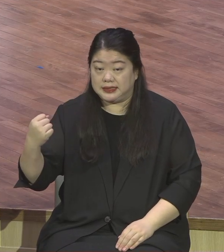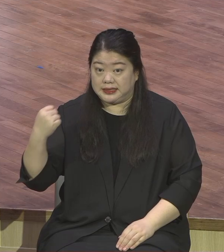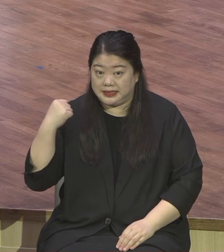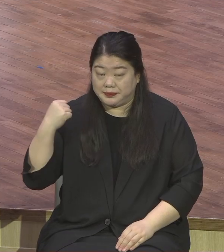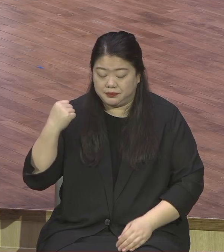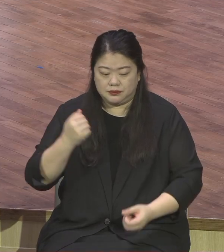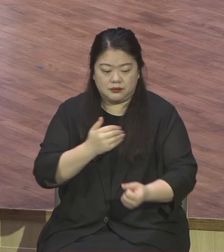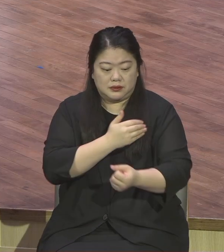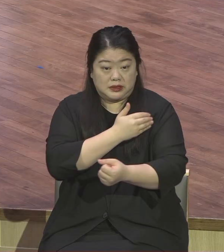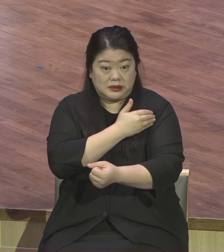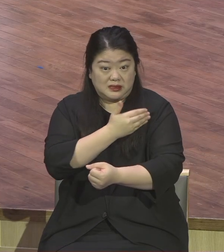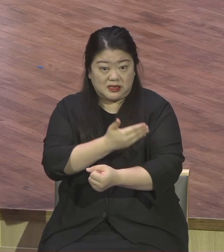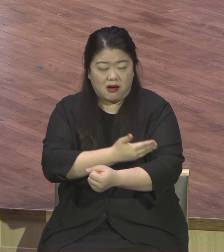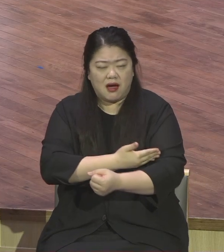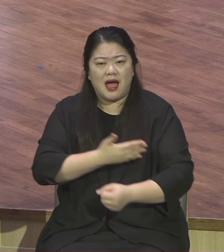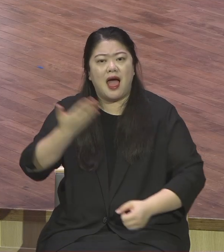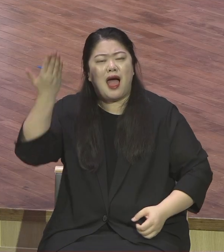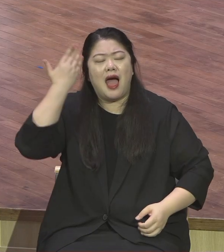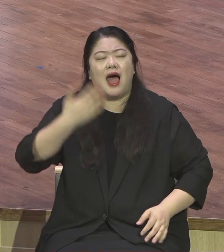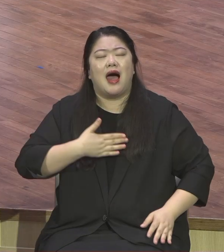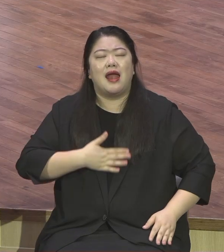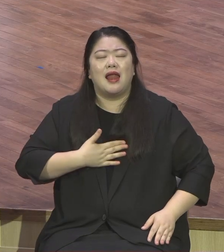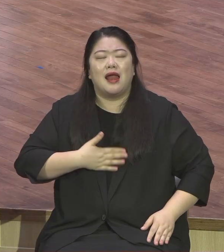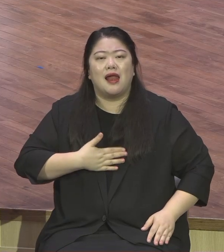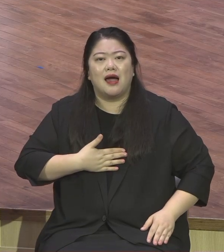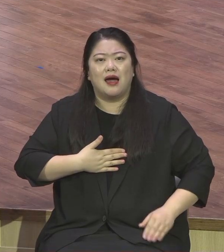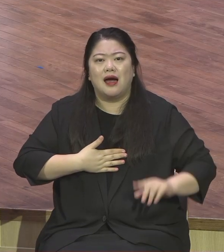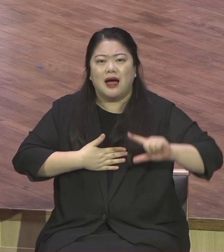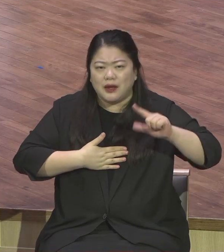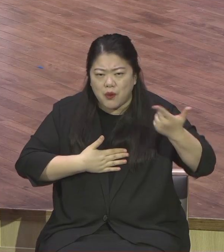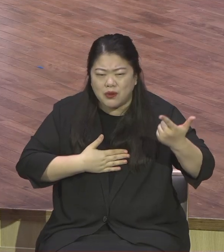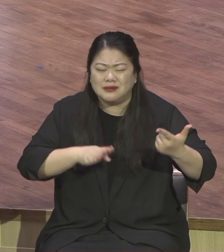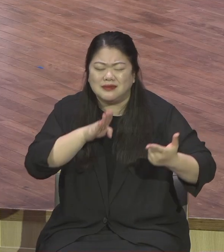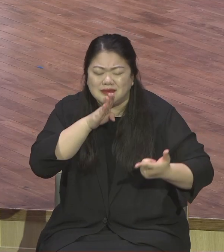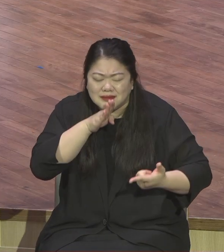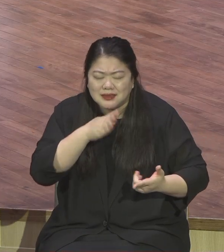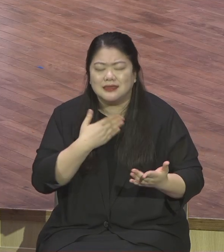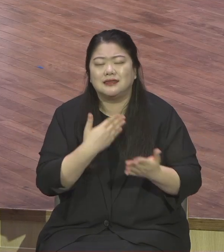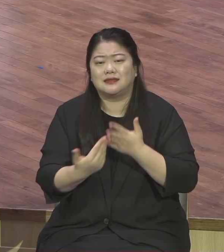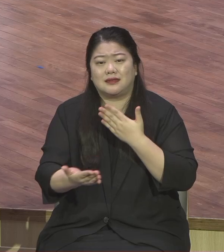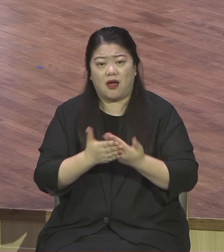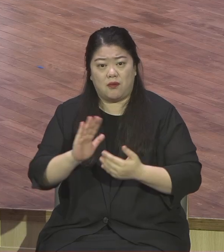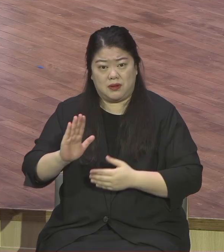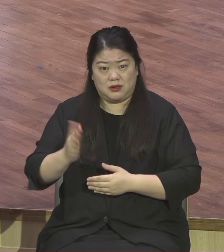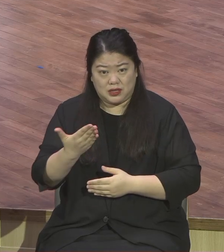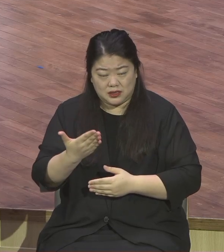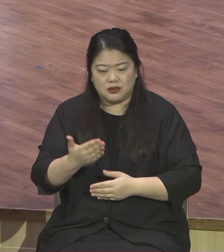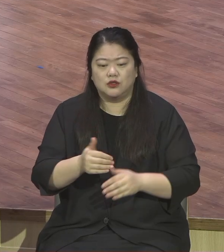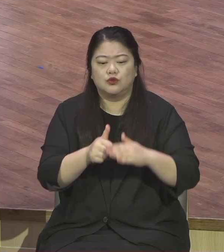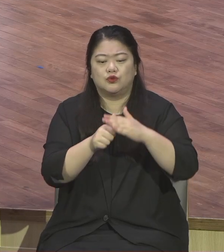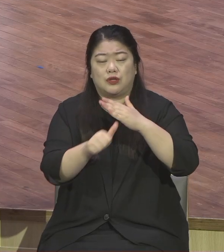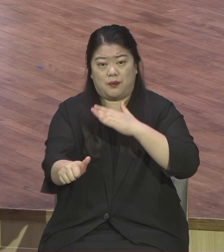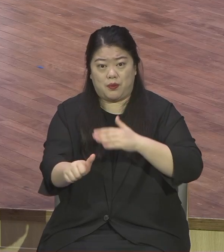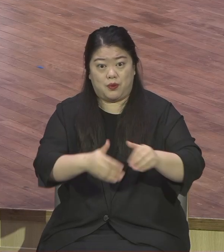하면서 생명 살리는 변화의 주도자들 다 되시기를 제문으로 축복합니다